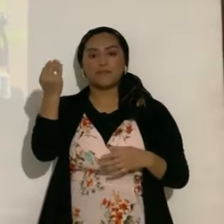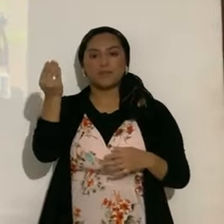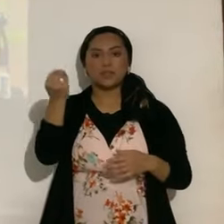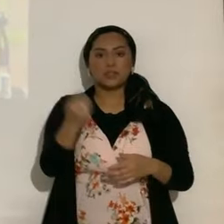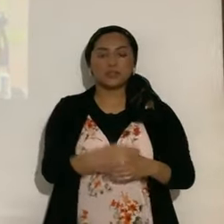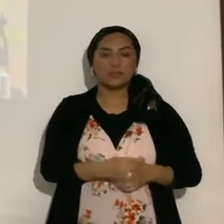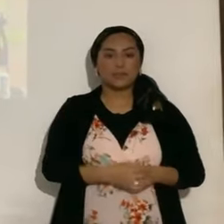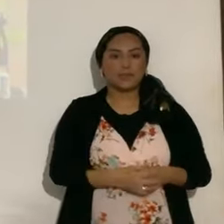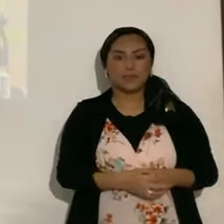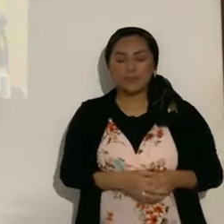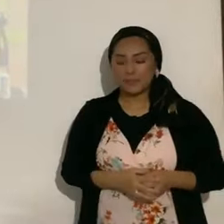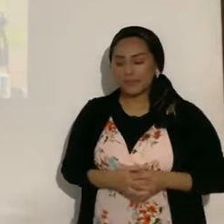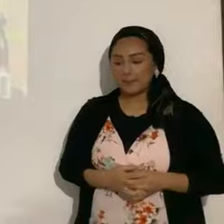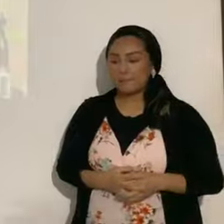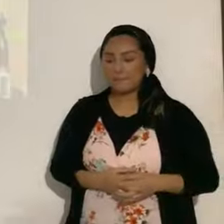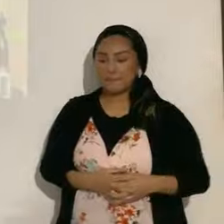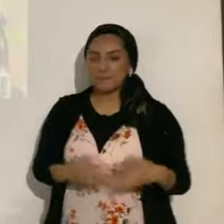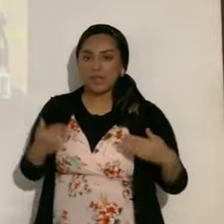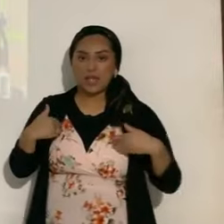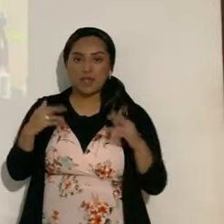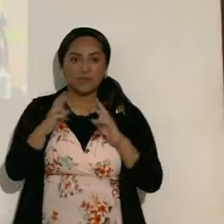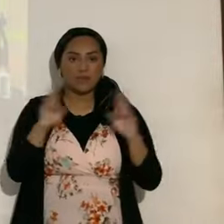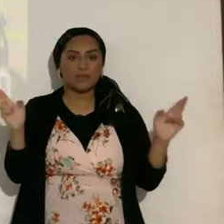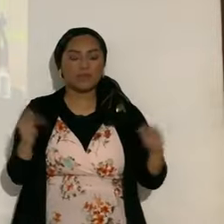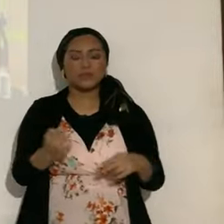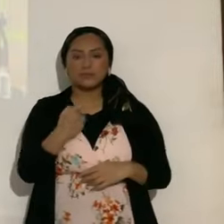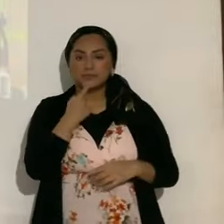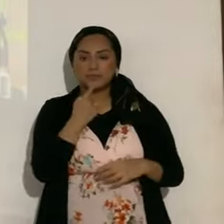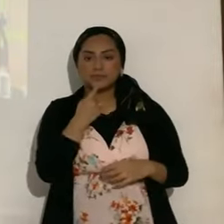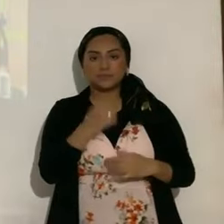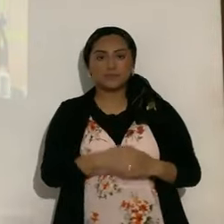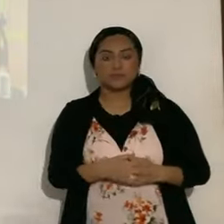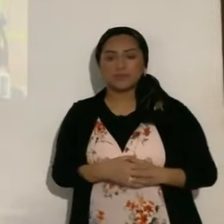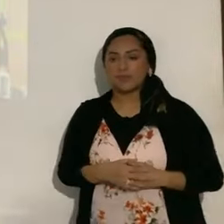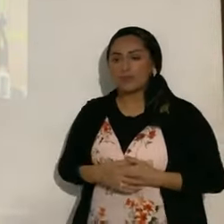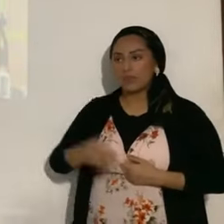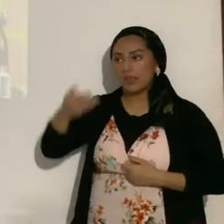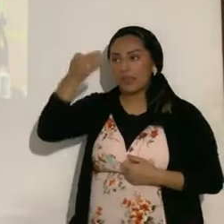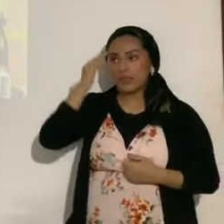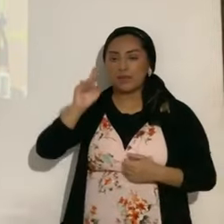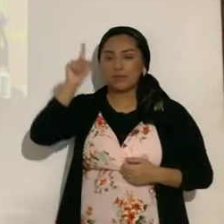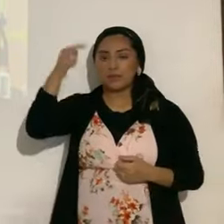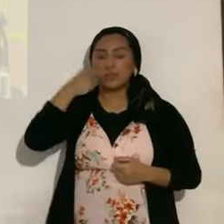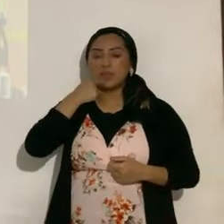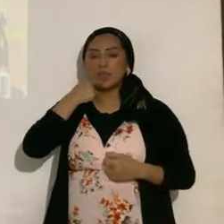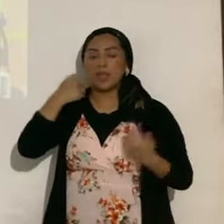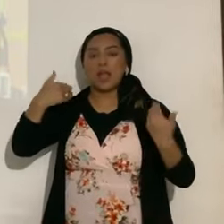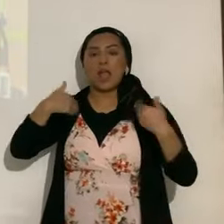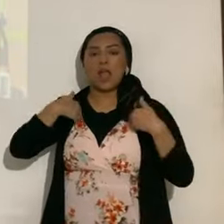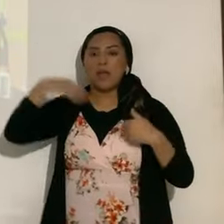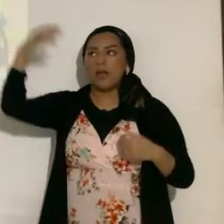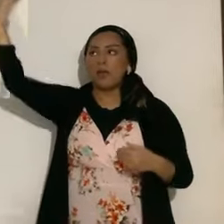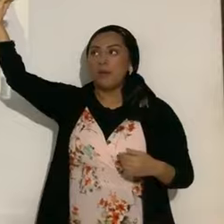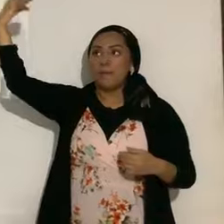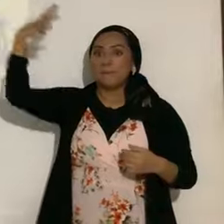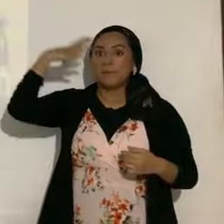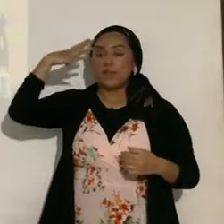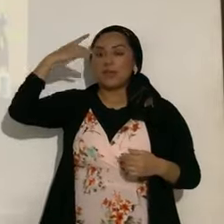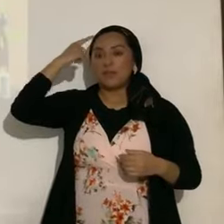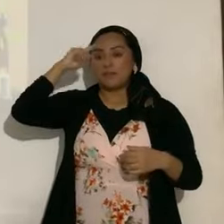14, sí, lo tiene, dice así. Dijo luego Elohim, haya lumbreras en la expansión de los cielos para separar el día